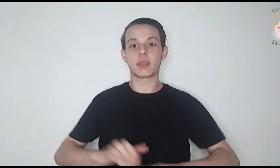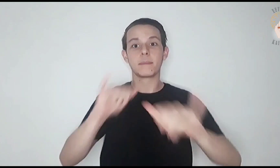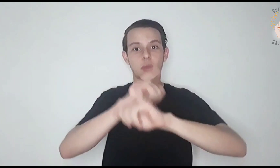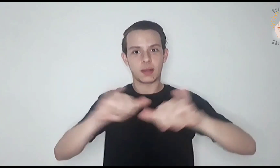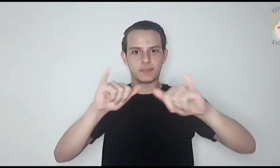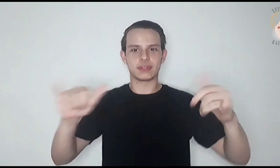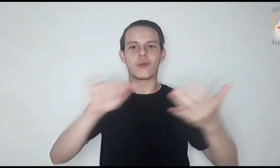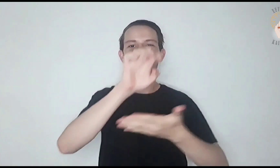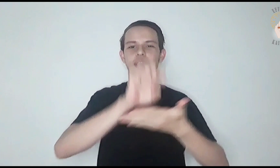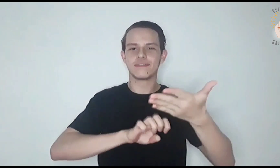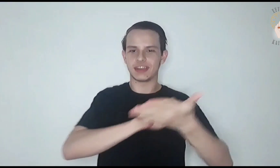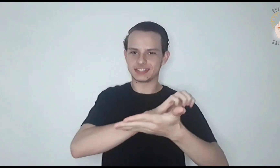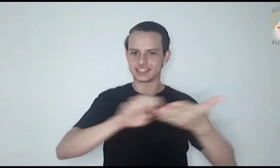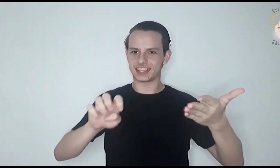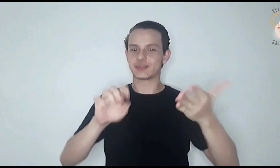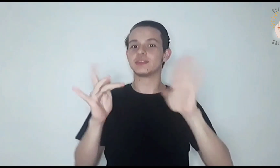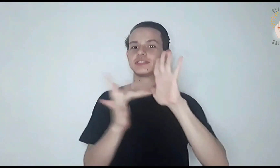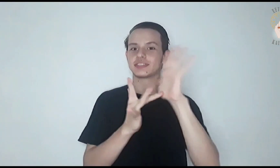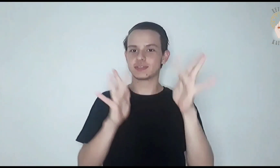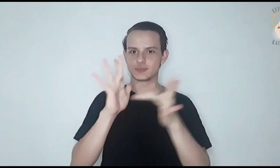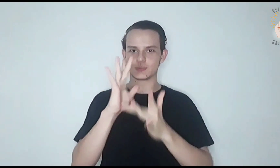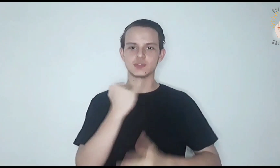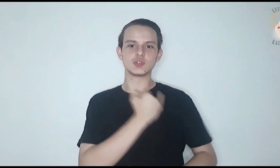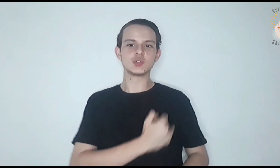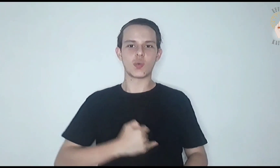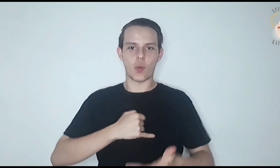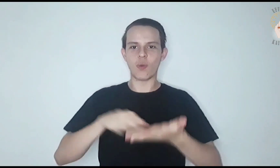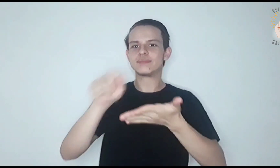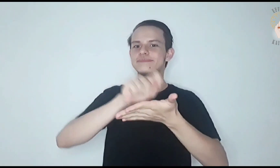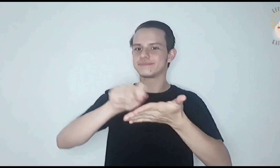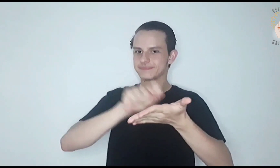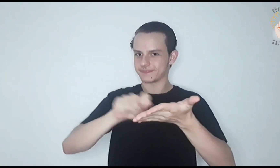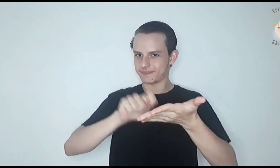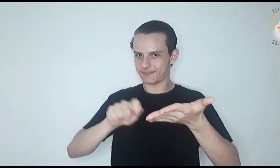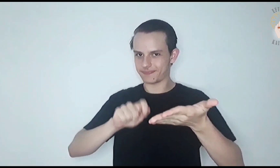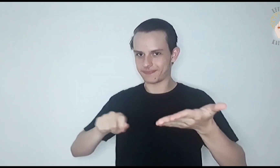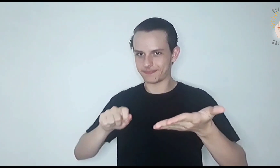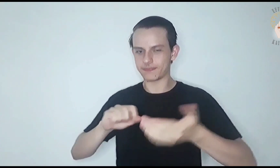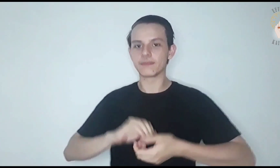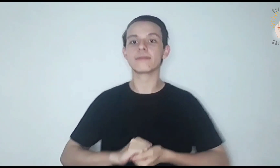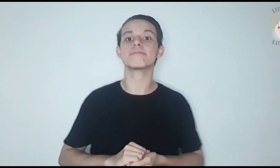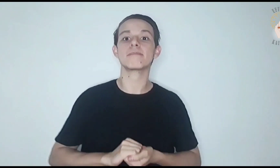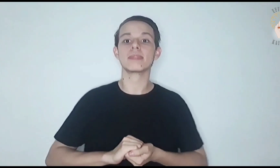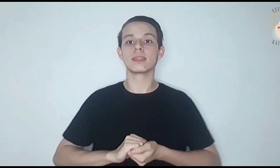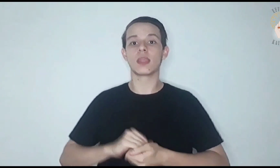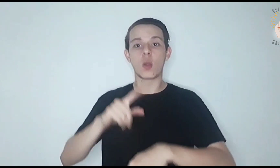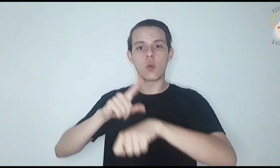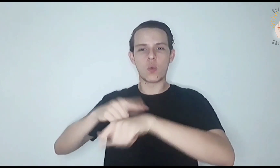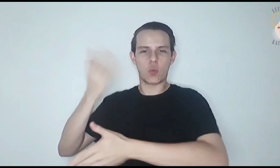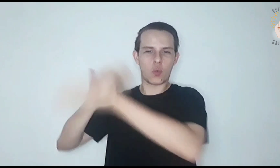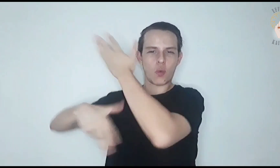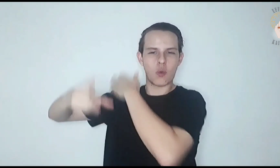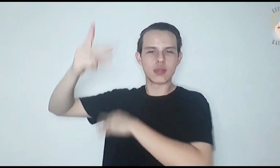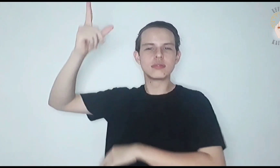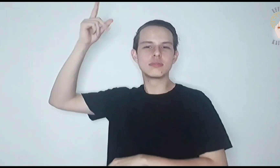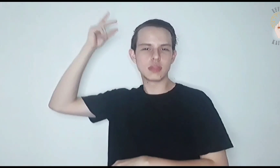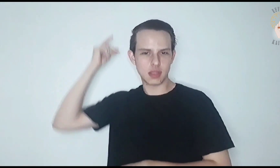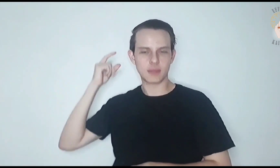Proclamação do Evangelho de Jesus Cristo segundo João Naquele tempo,